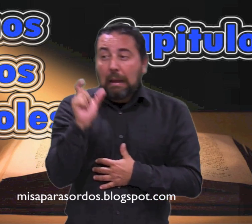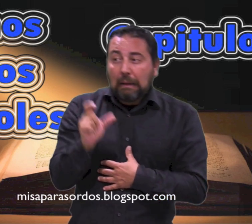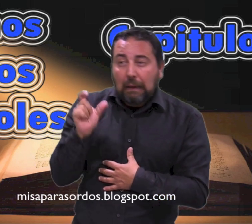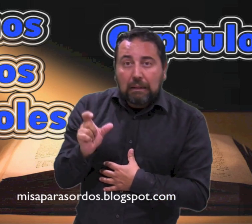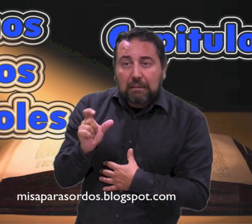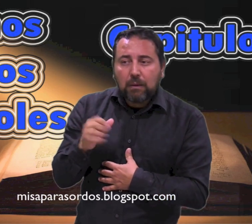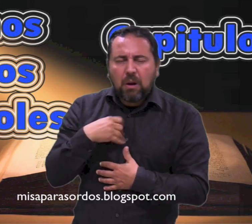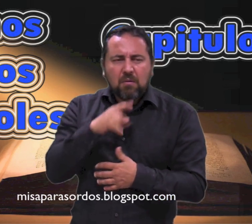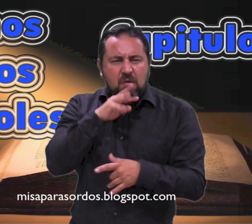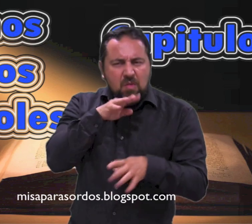juntárseles.